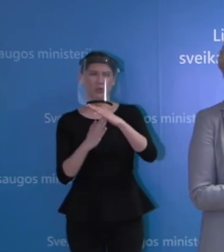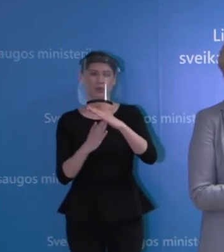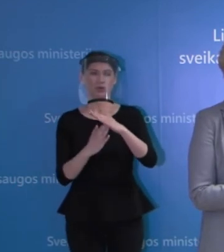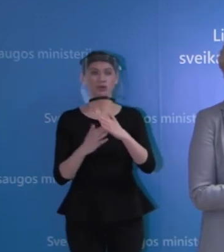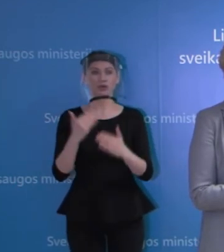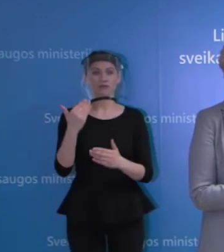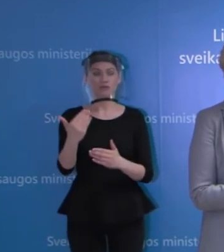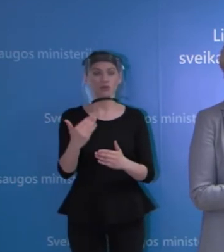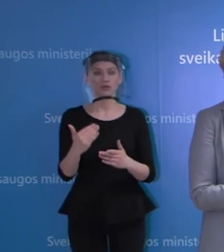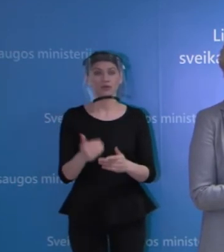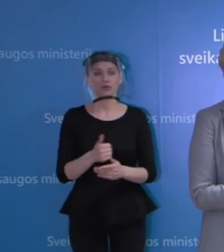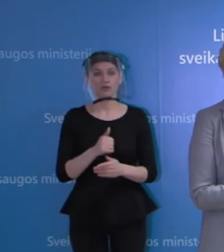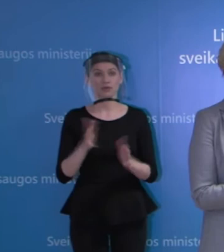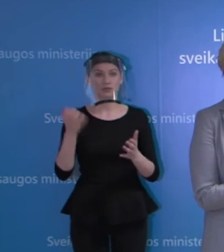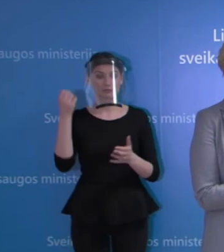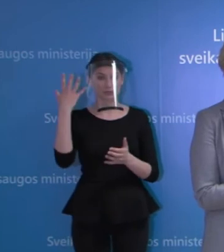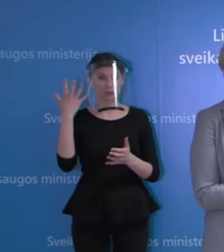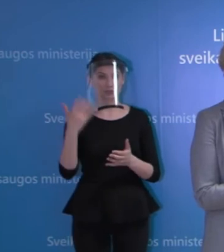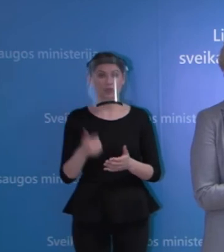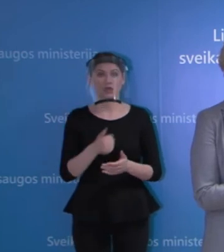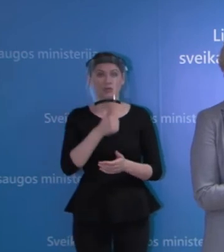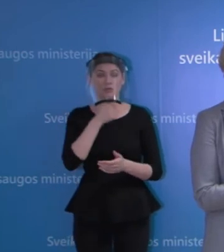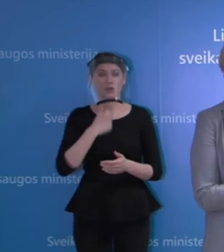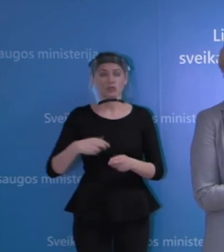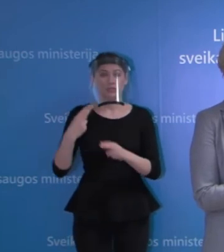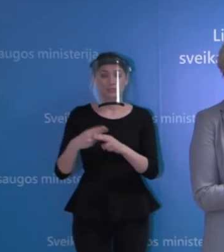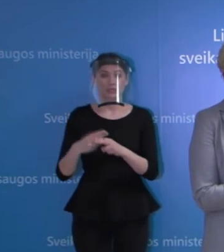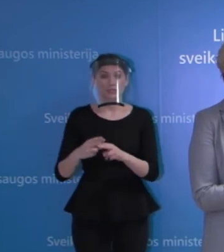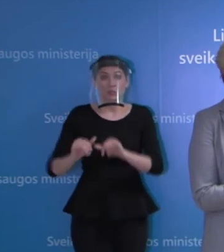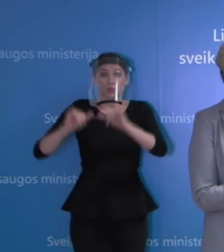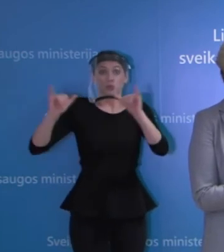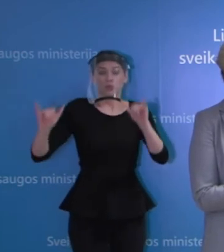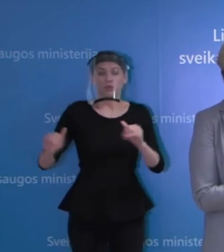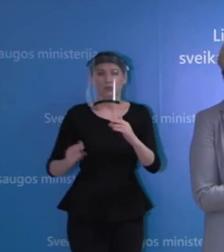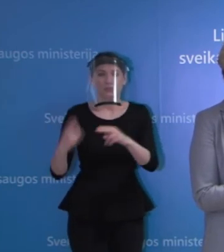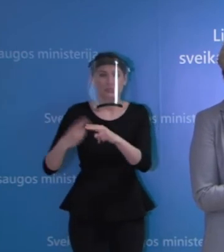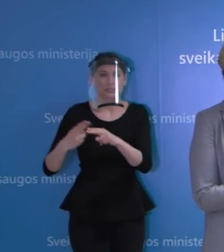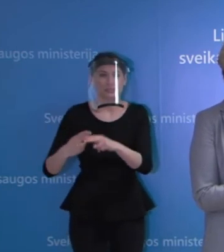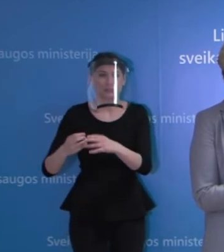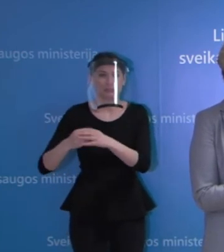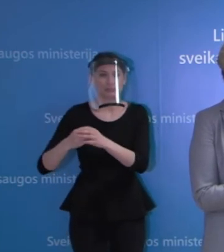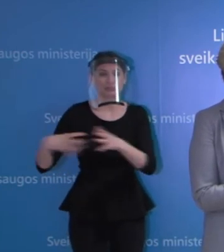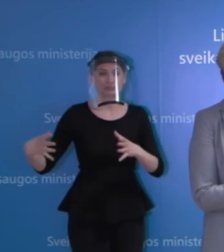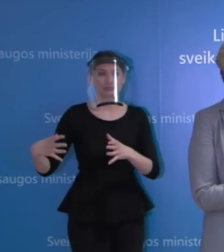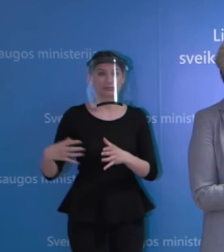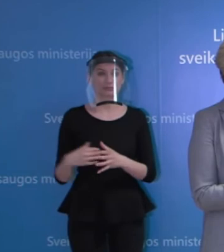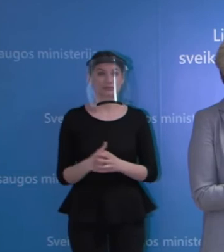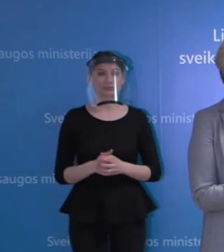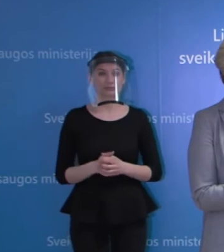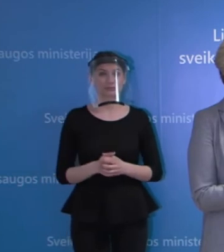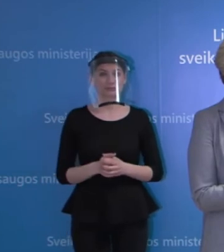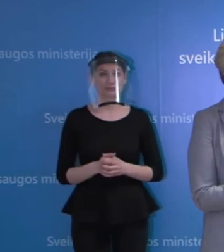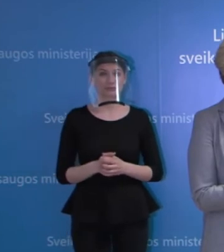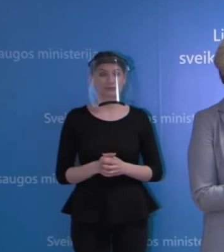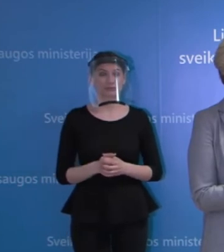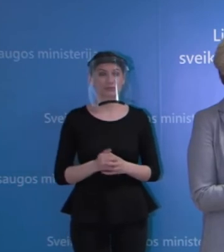pikinius šuolius. Tai yra augimas staigų nustatyto atveju, kuris yra nesusijęs